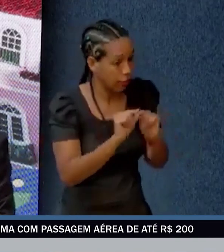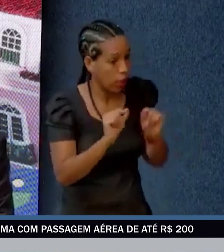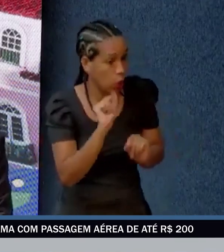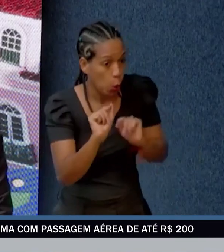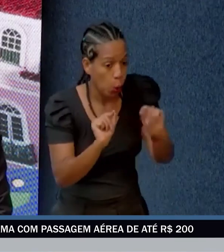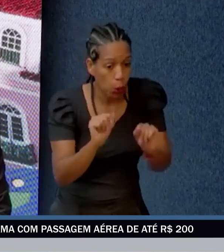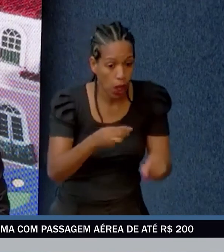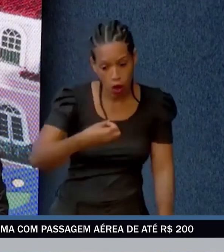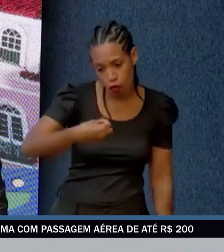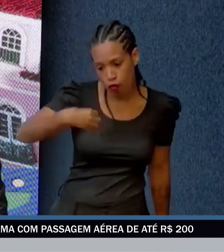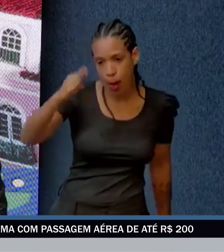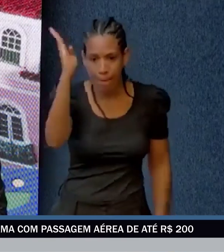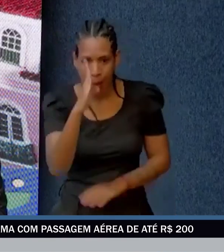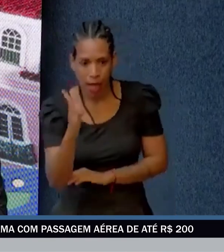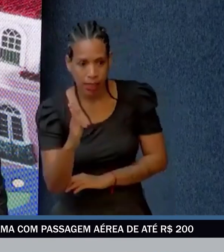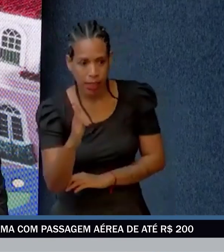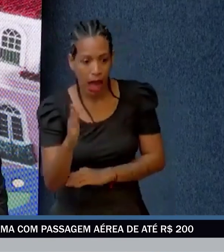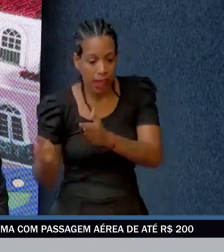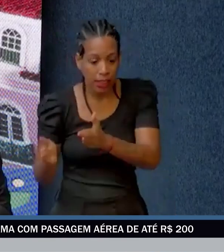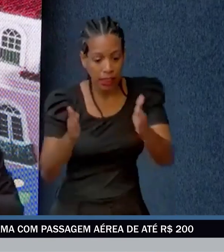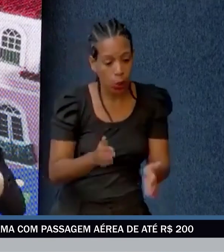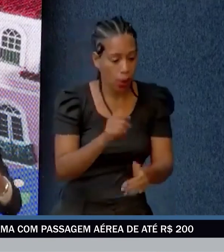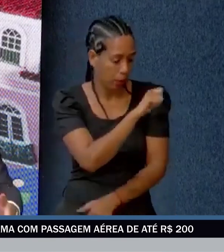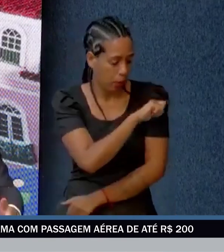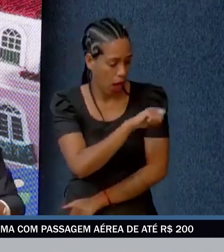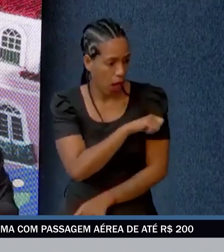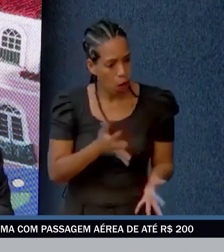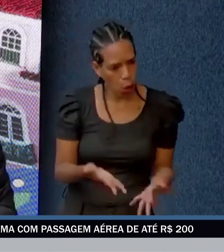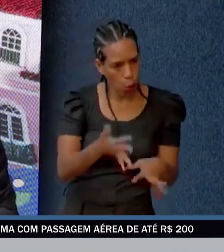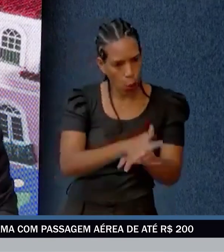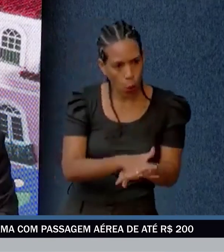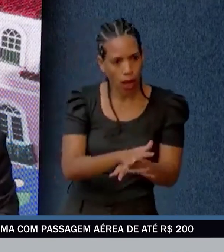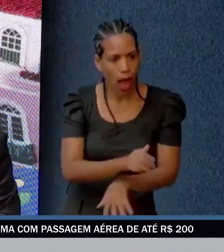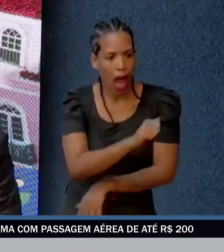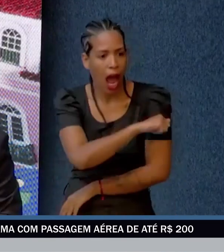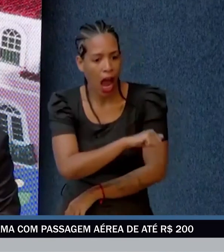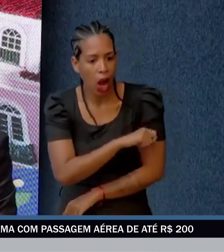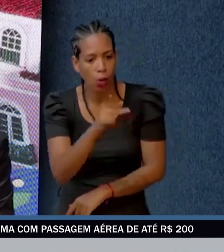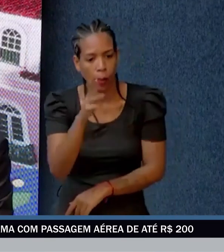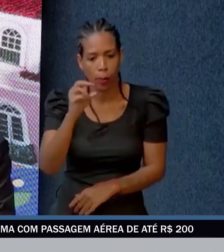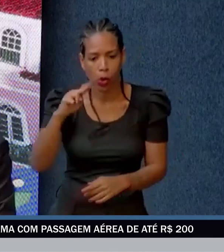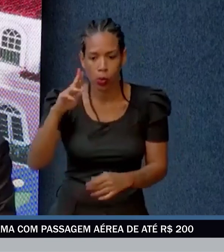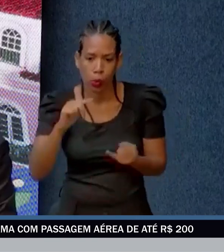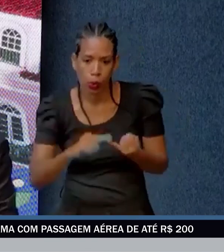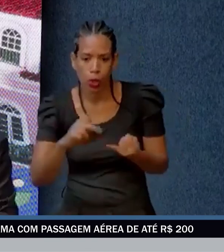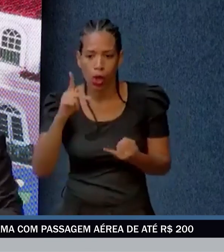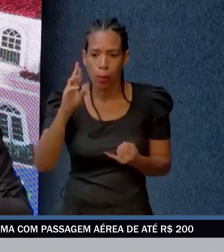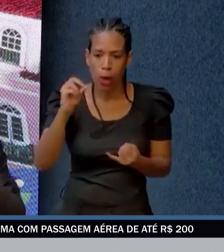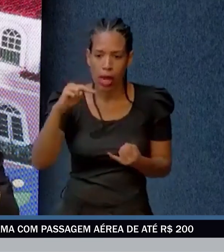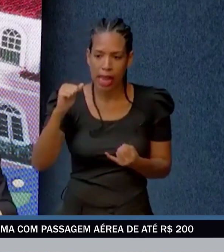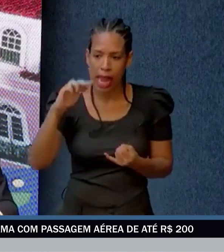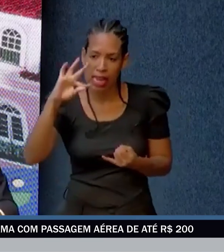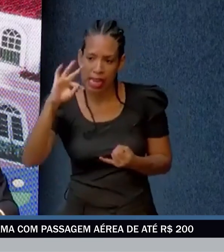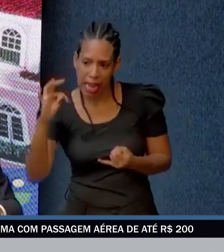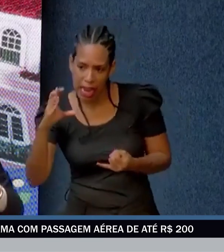specifically instalar